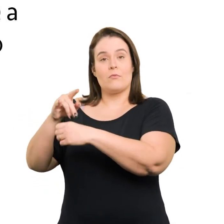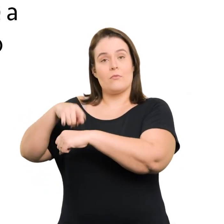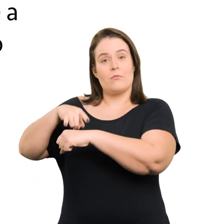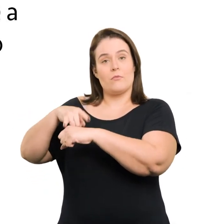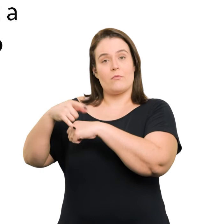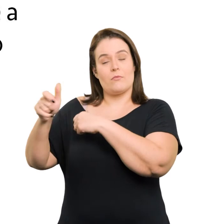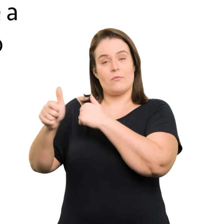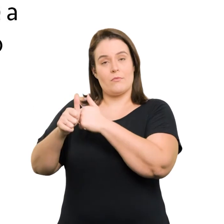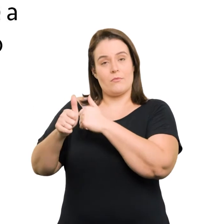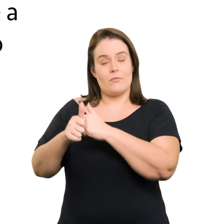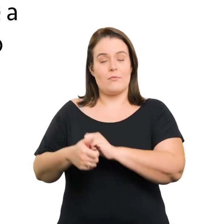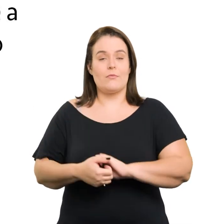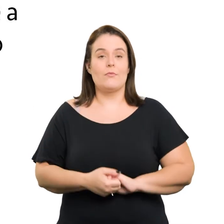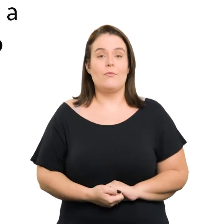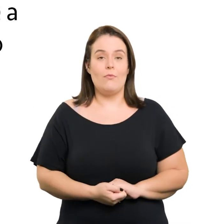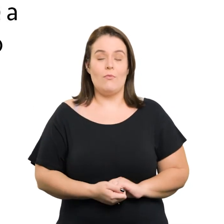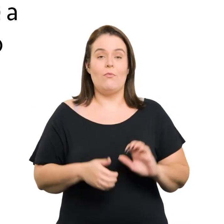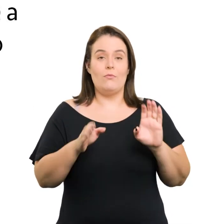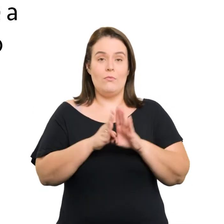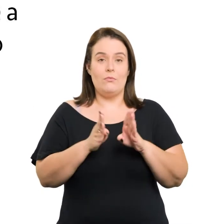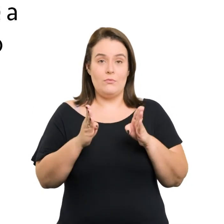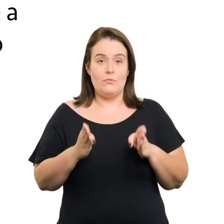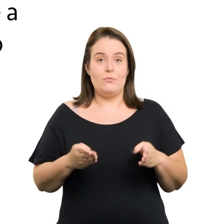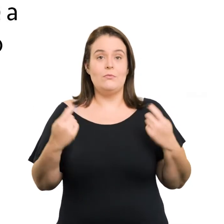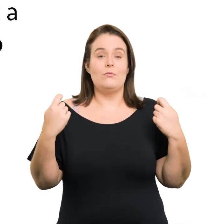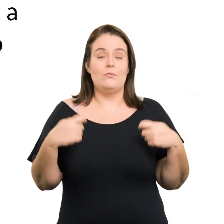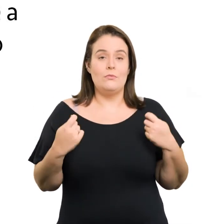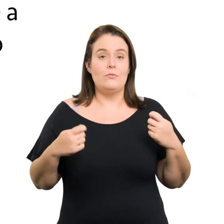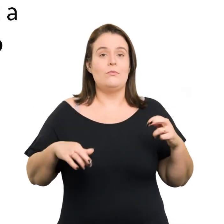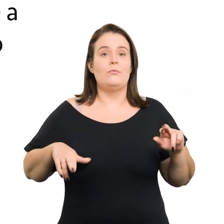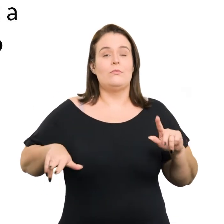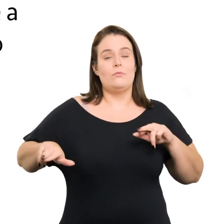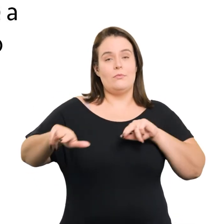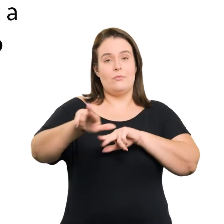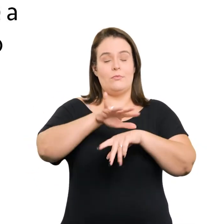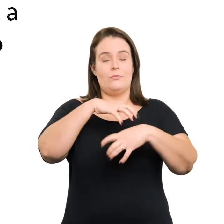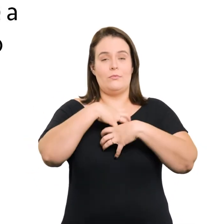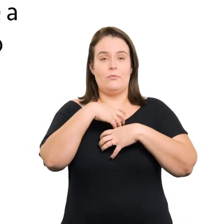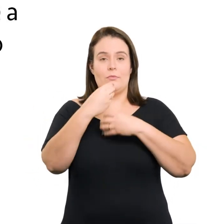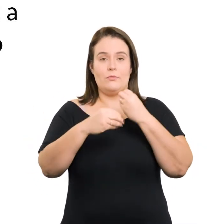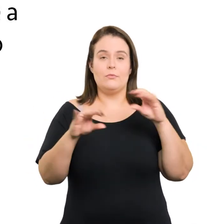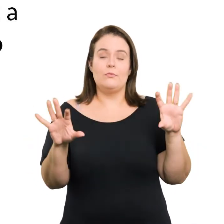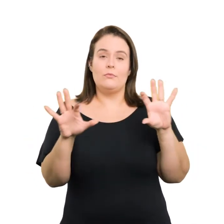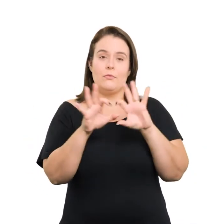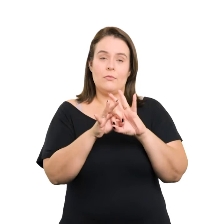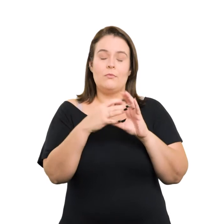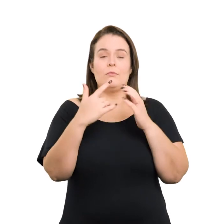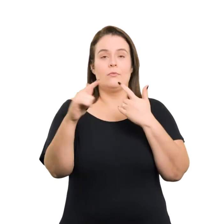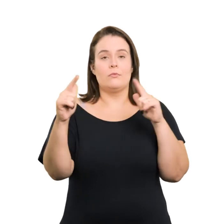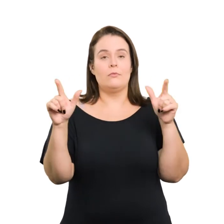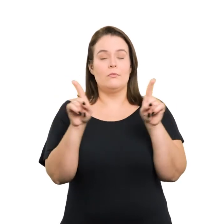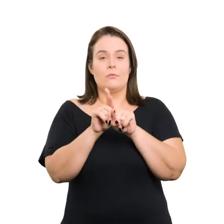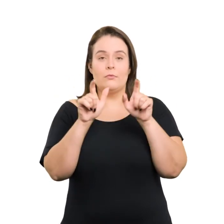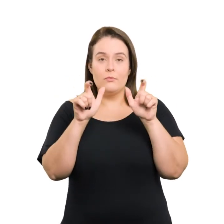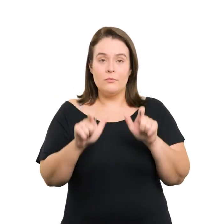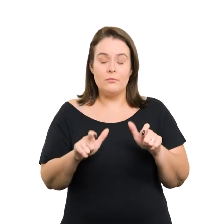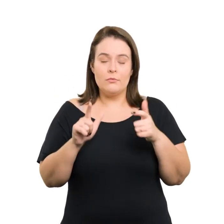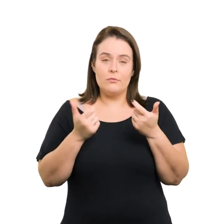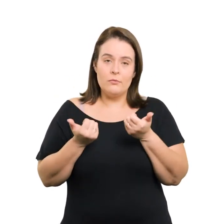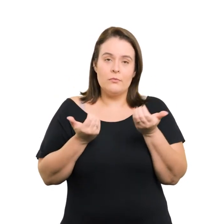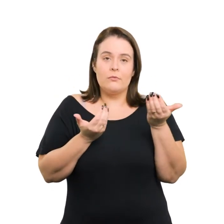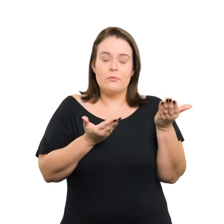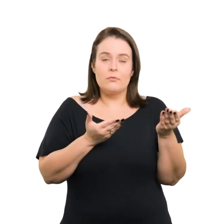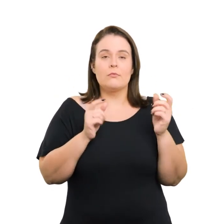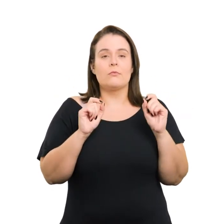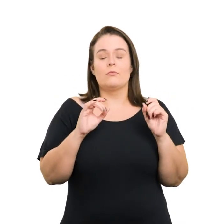sanitário acessível As mesas devem ser distribuídas de forma a estarem integradas às demais e em locais